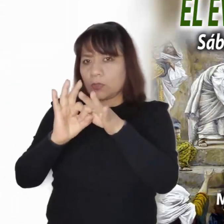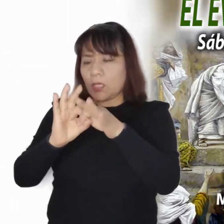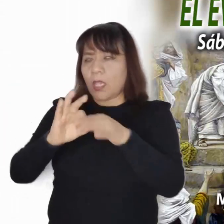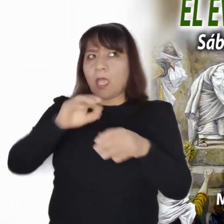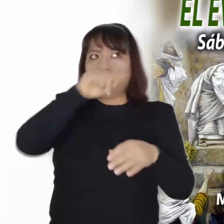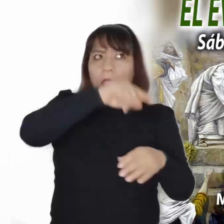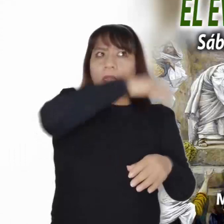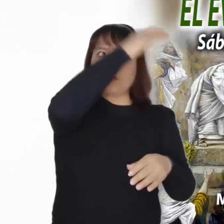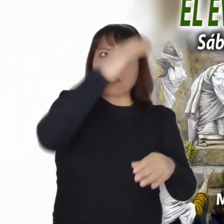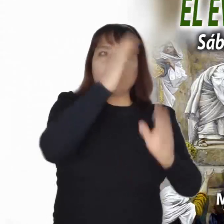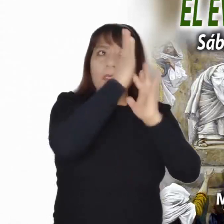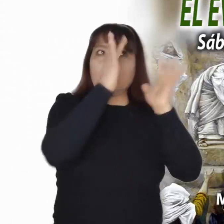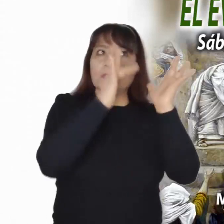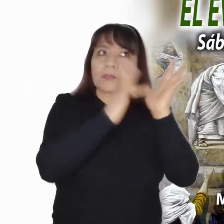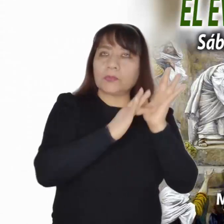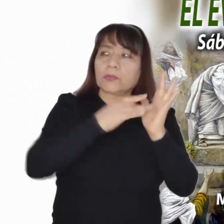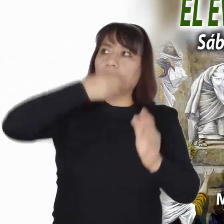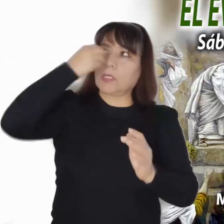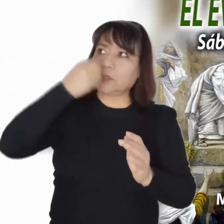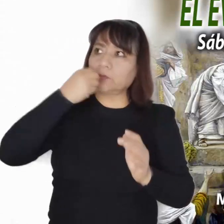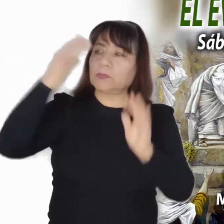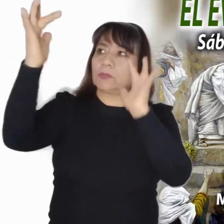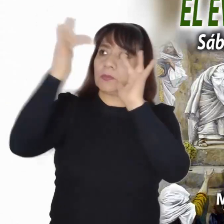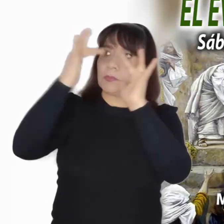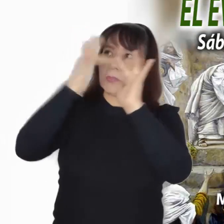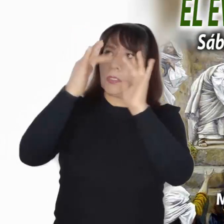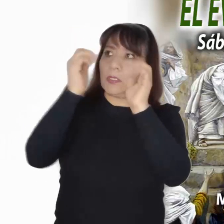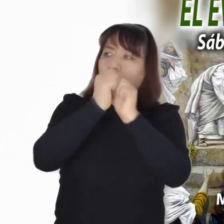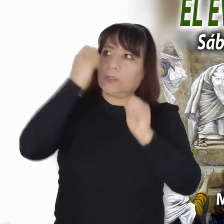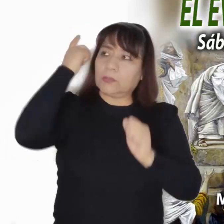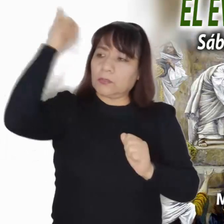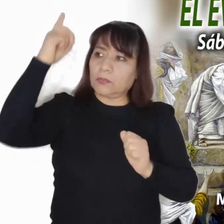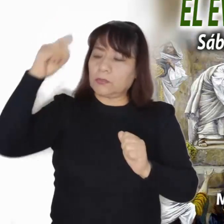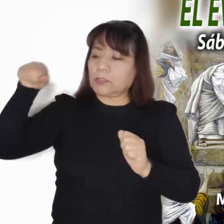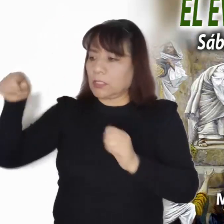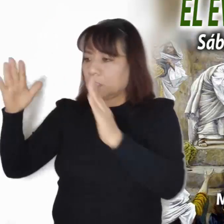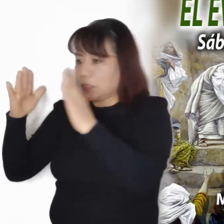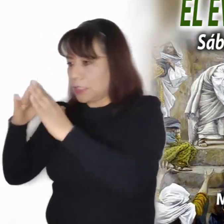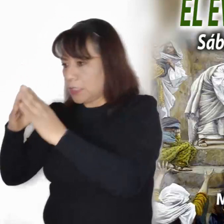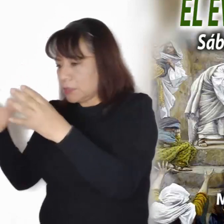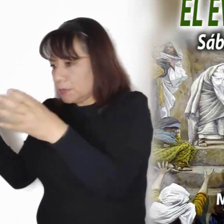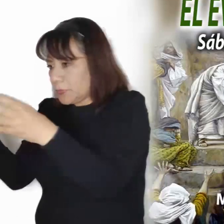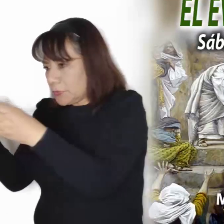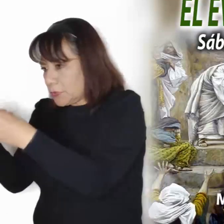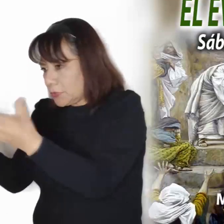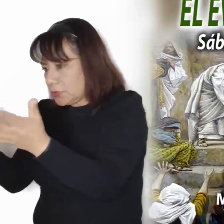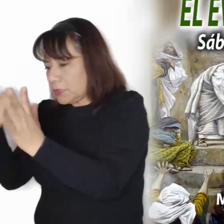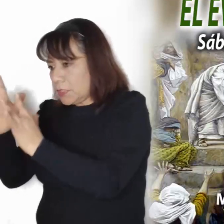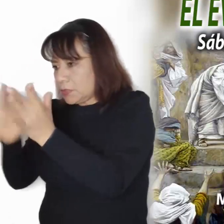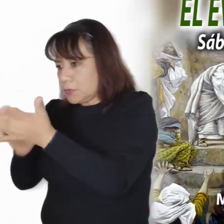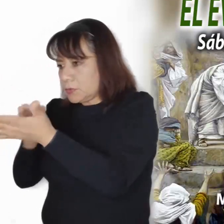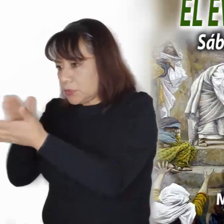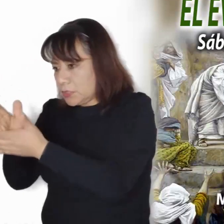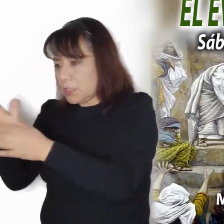que ofrece la pequeñez y estrechez de una casa. Ahí es donde se tiene que